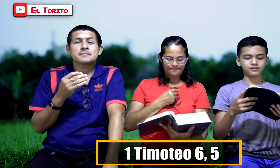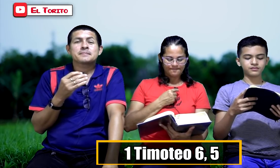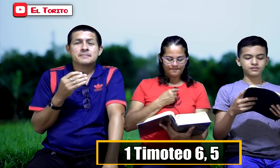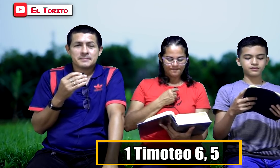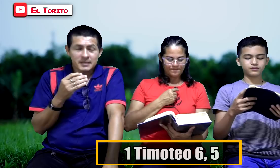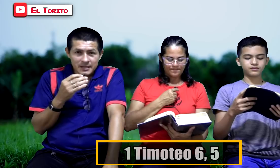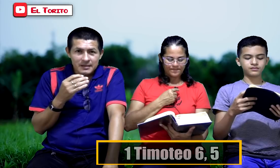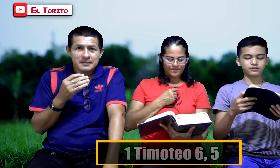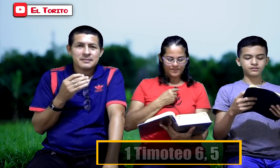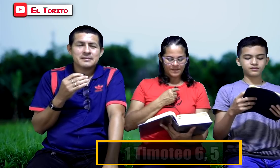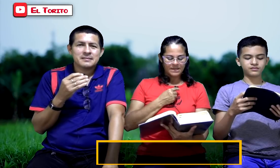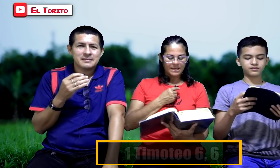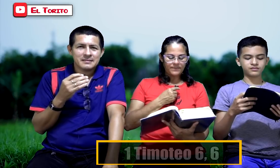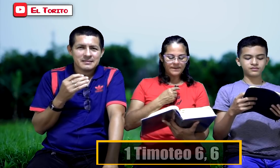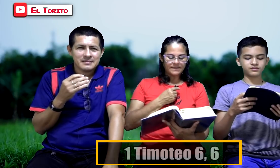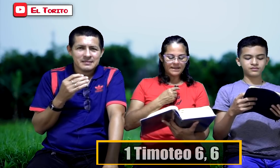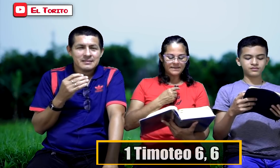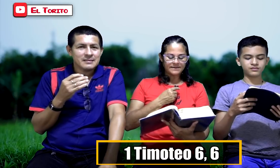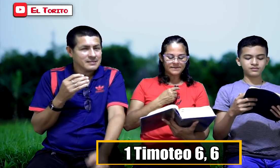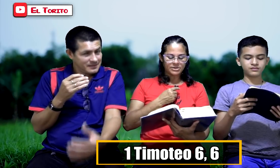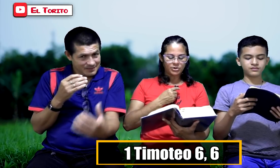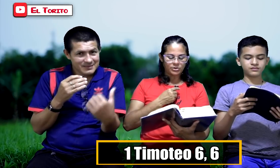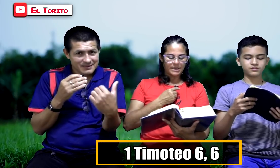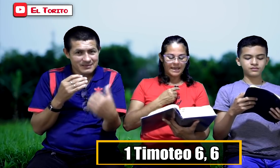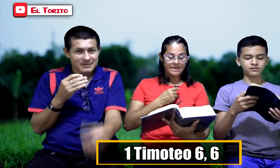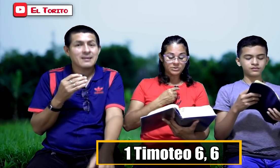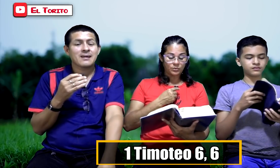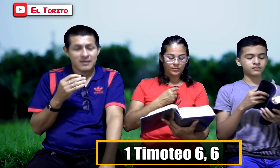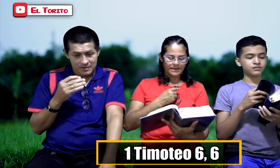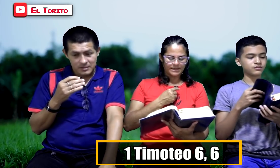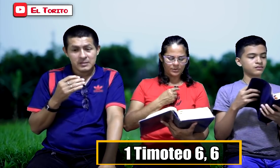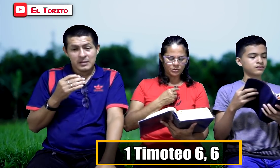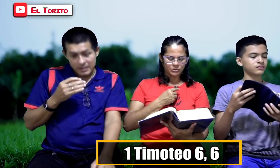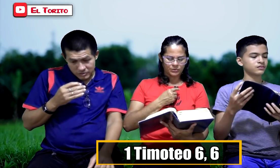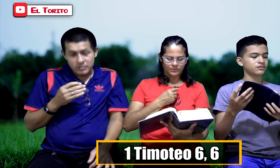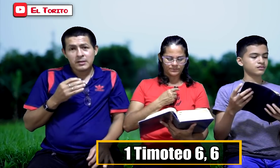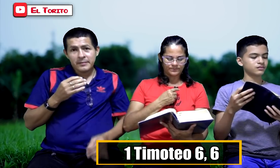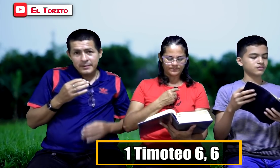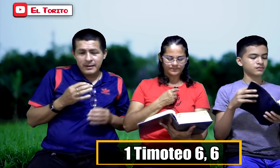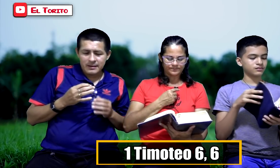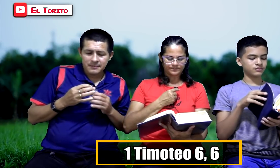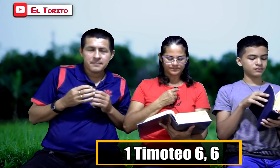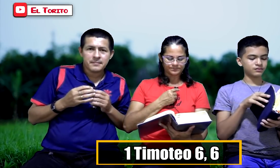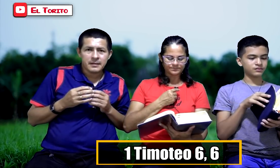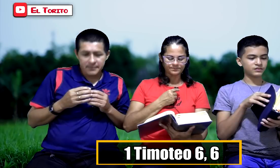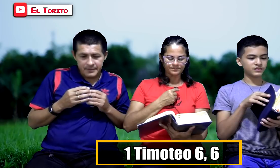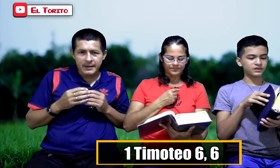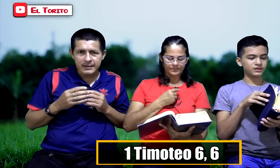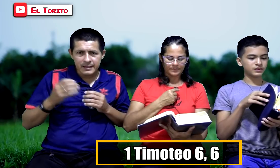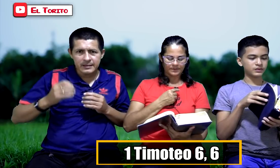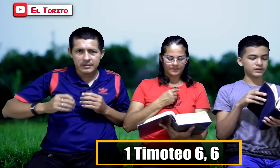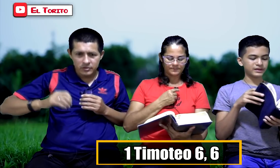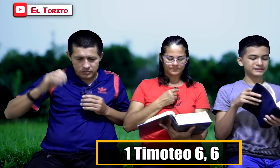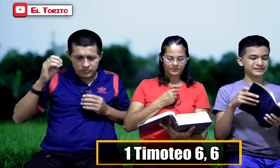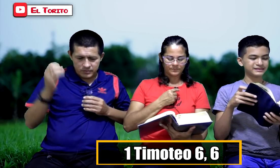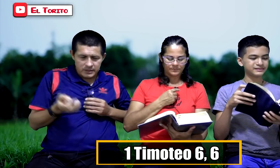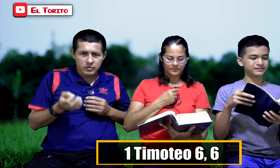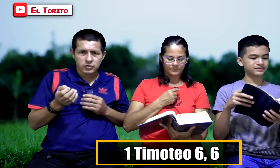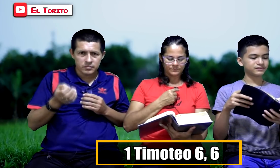Siga. Es verdad que la religión es un buen negocio. Eso sí es verdad. Es verdad que la religión es un buen negocio,